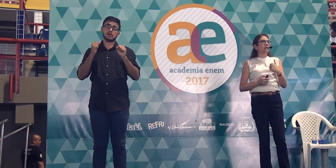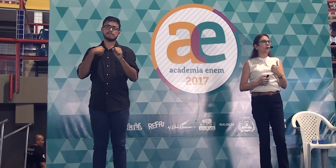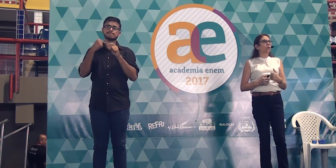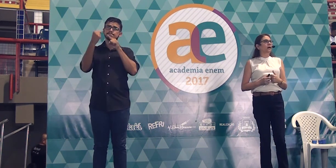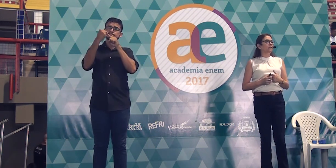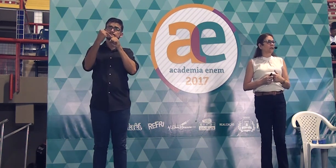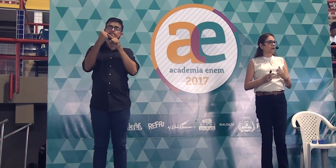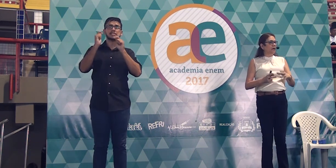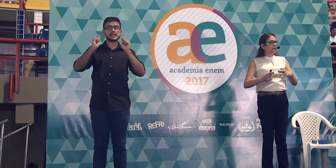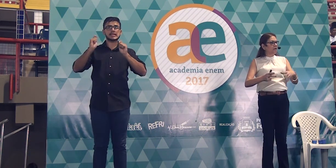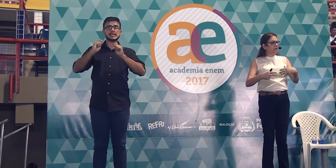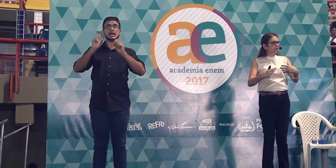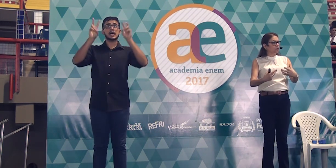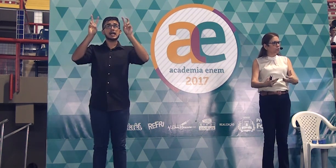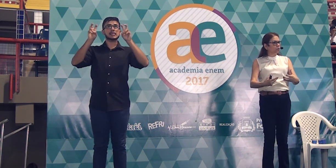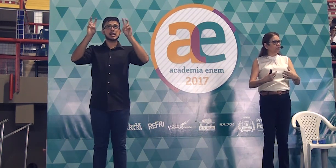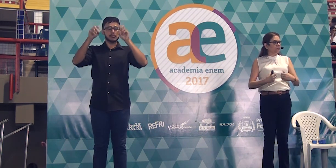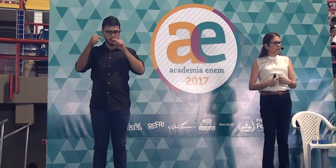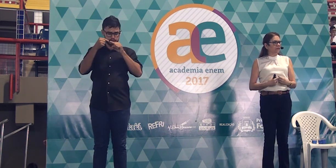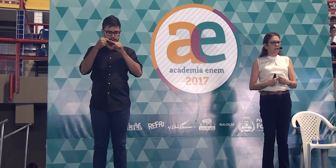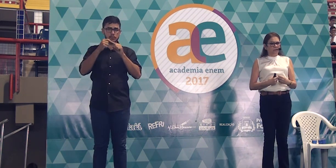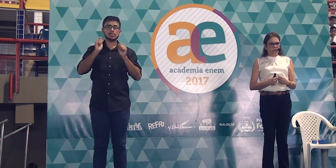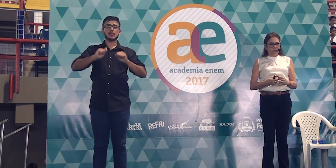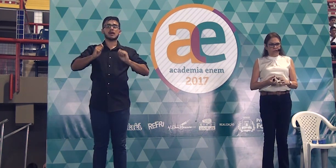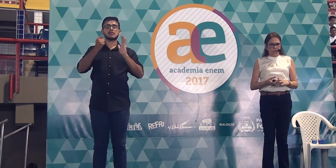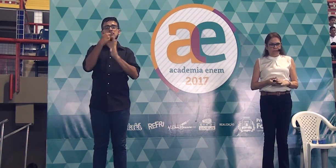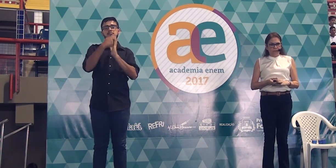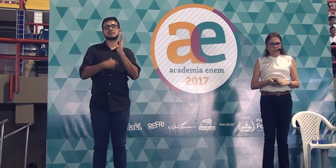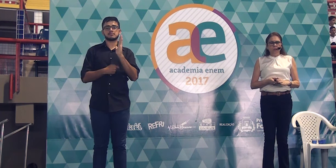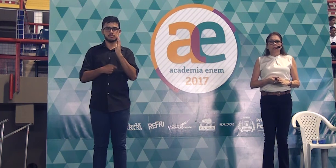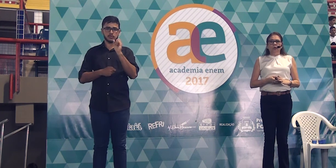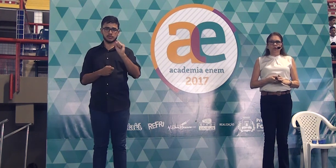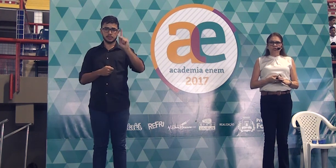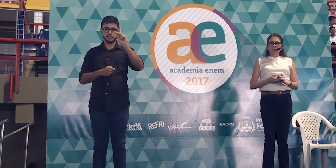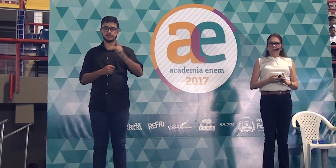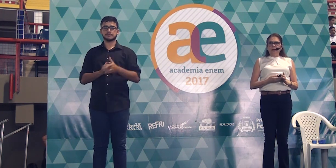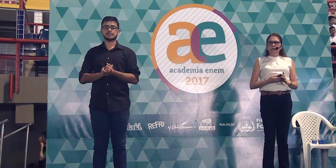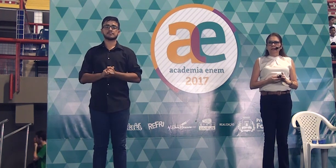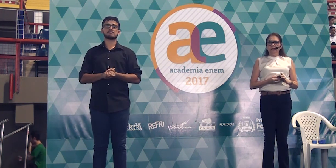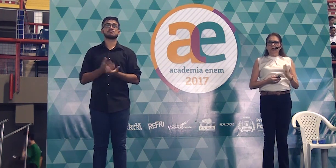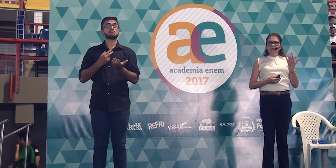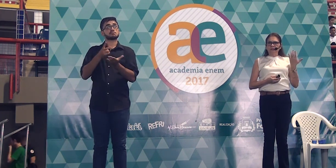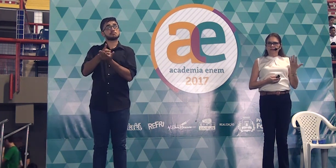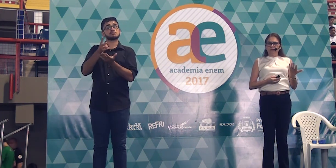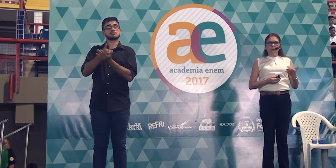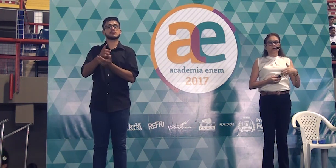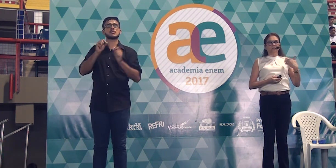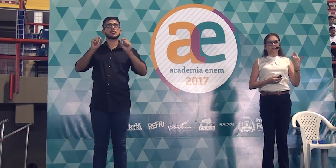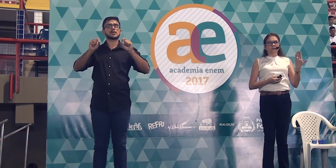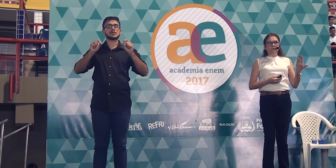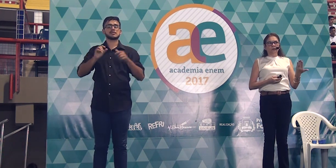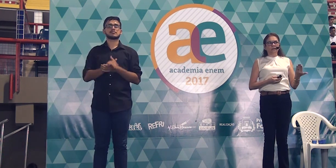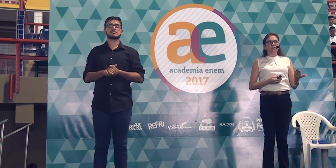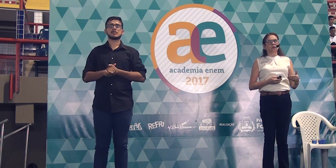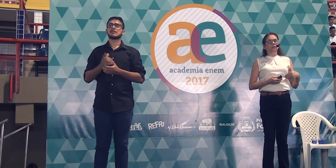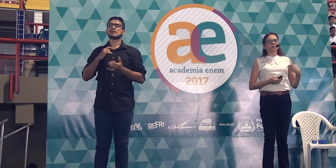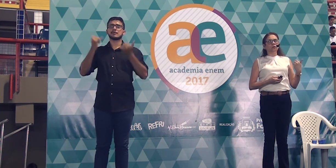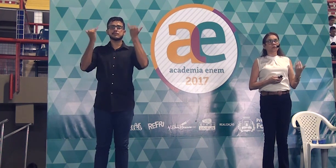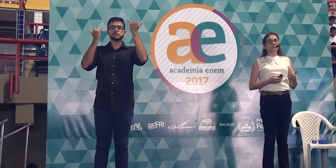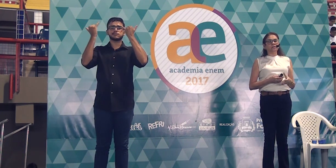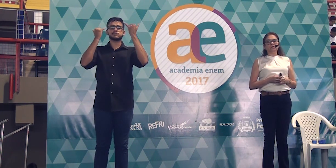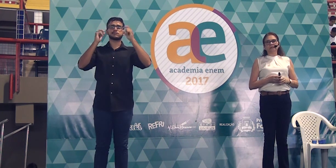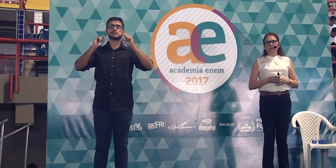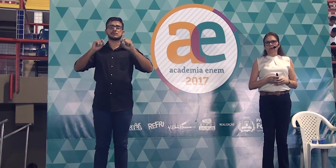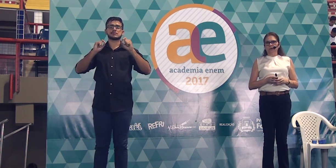mais adequada àquele assunto que você vai discutir. Continuando ainda, outras informações